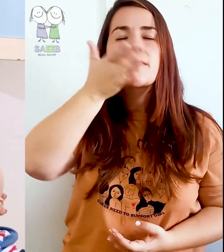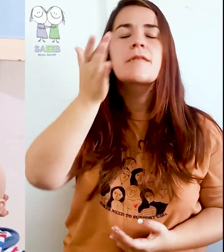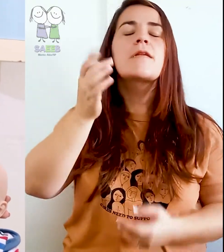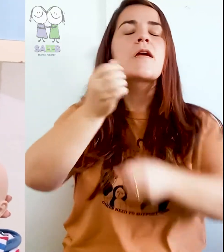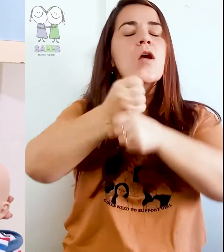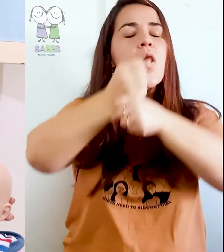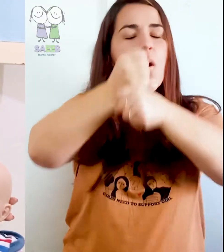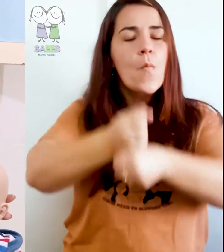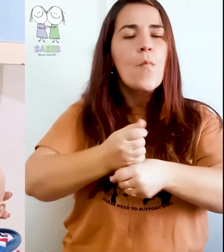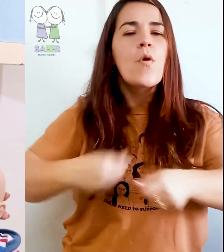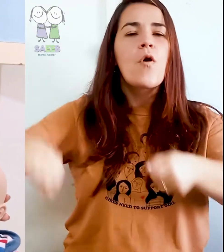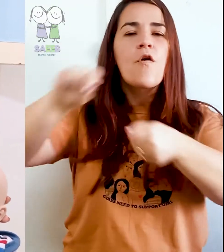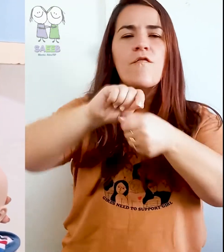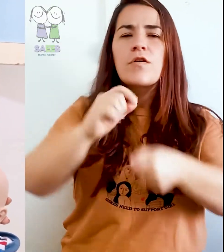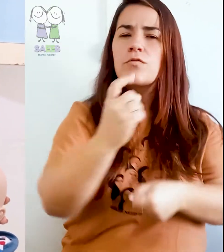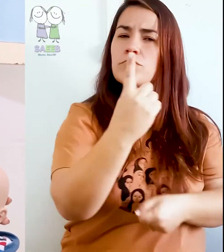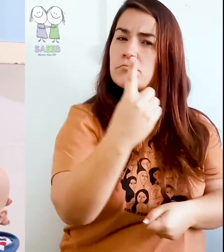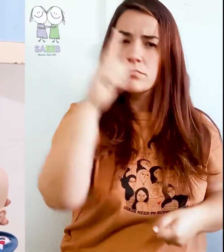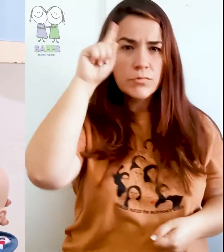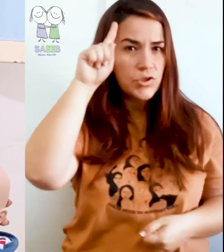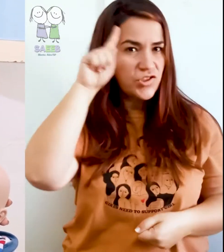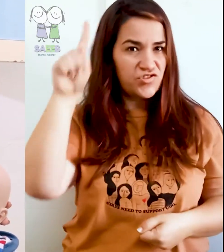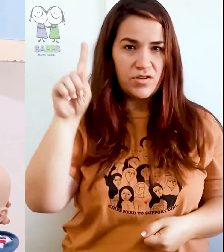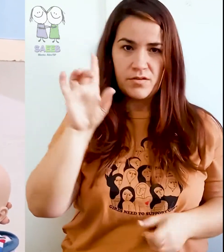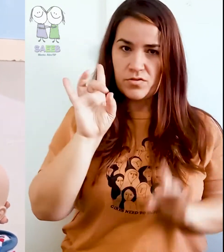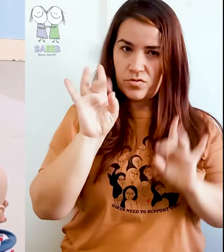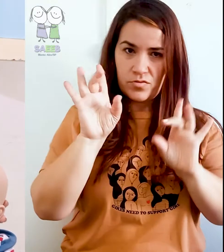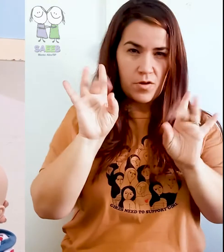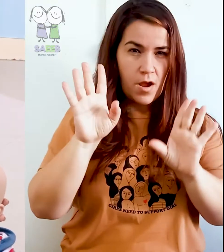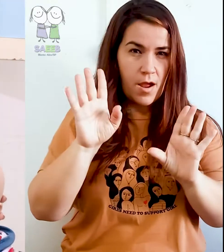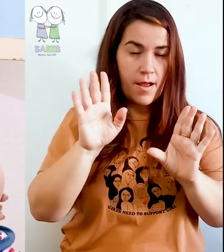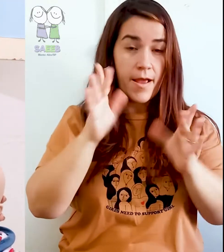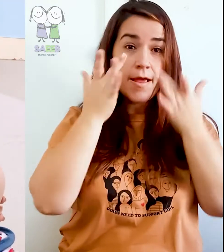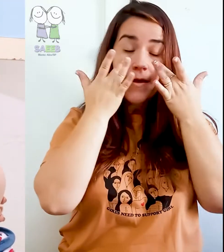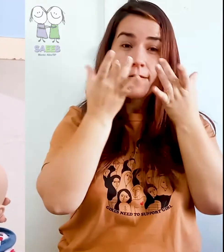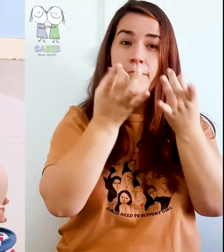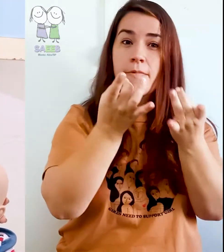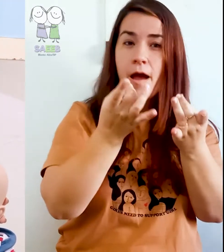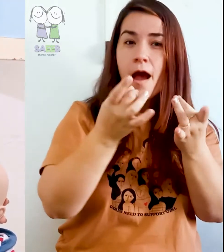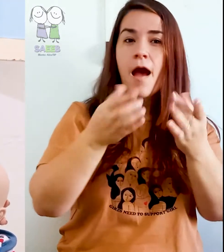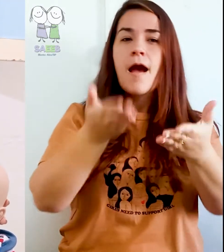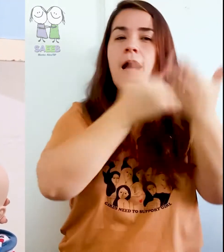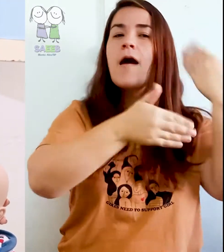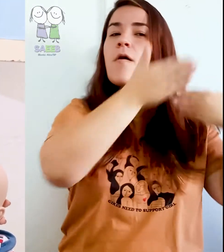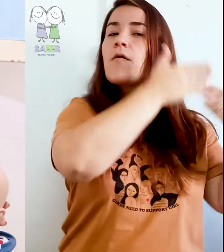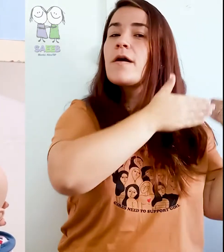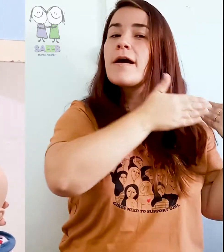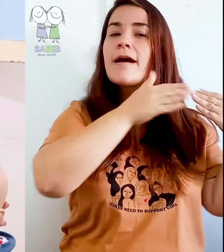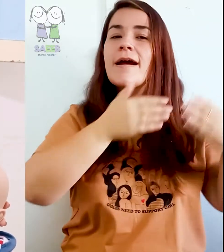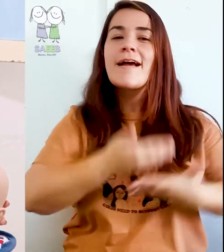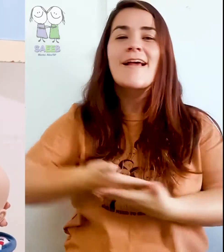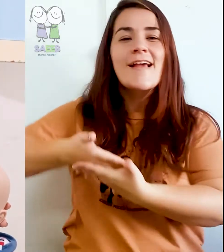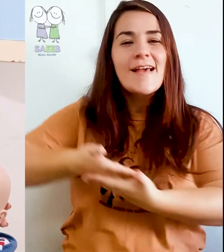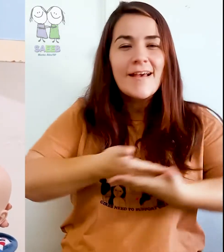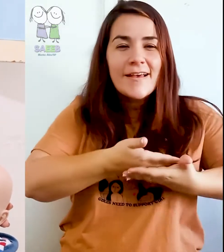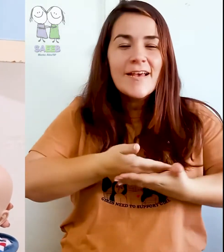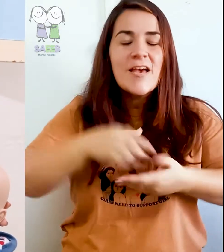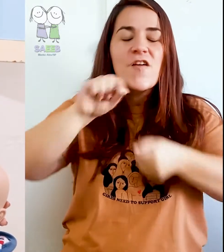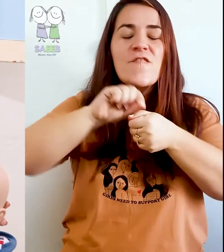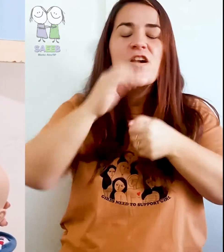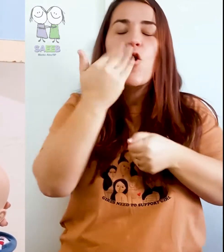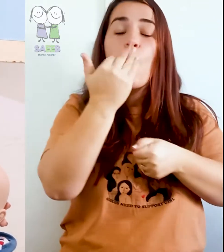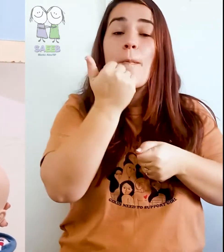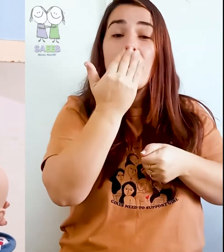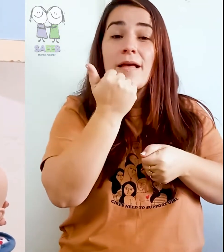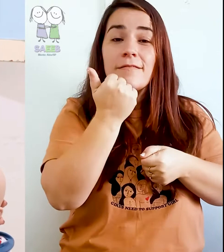Essas massagens, elas podem ser feitas uma vez ao dia. E a gente sempre acha interessante fazer antes da criança fazer